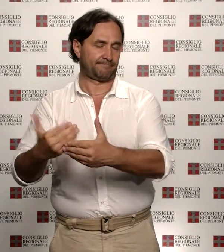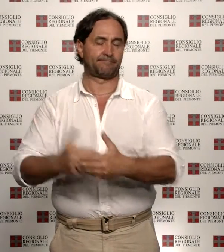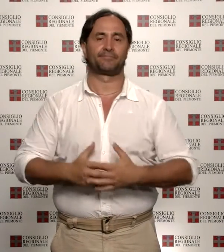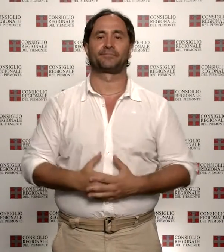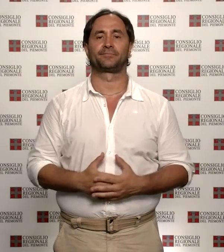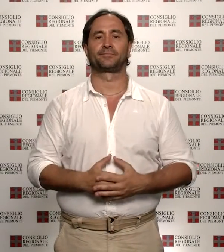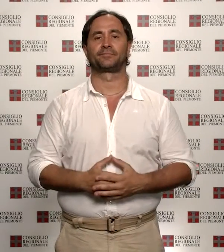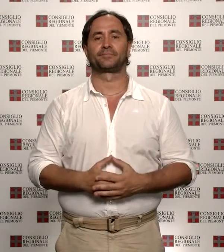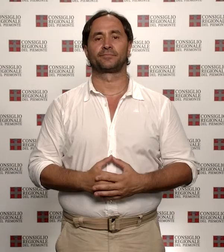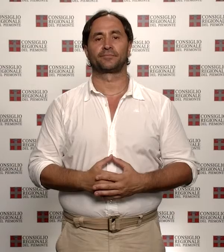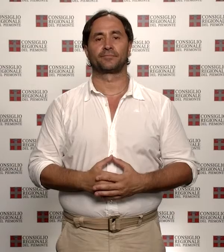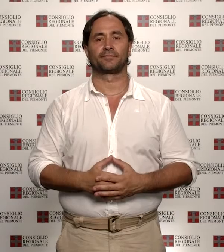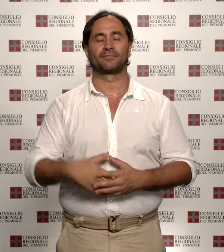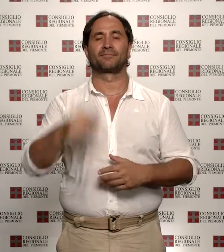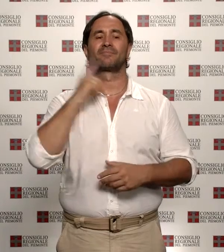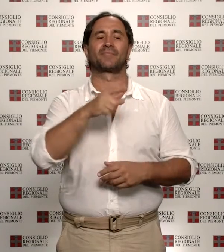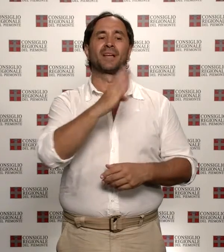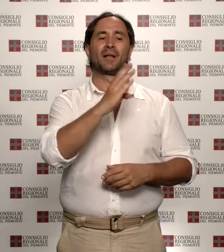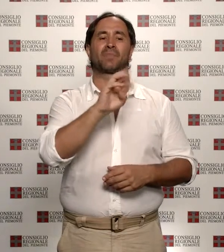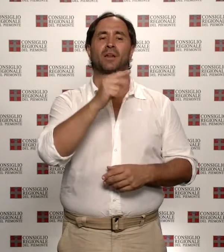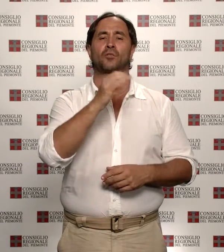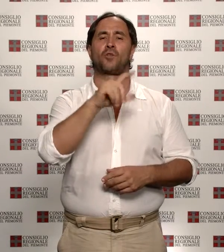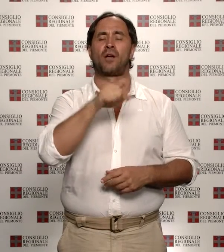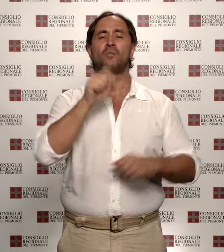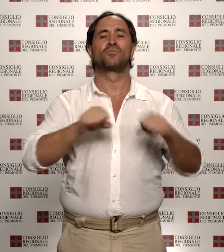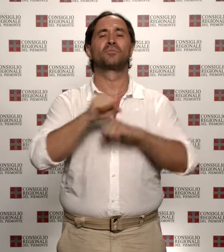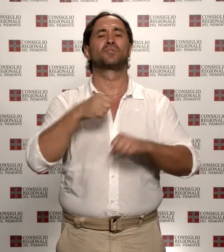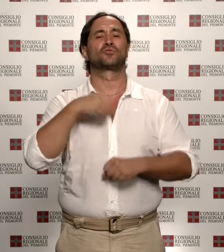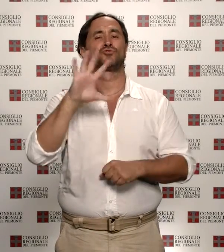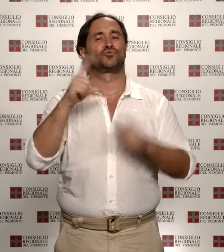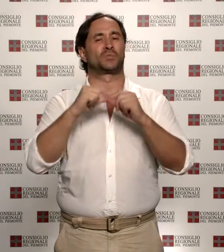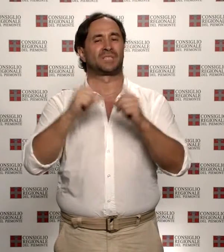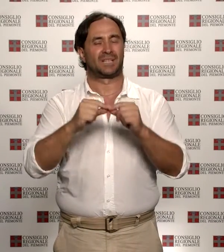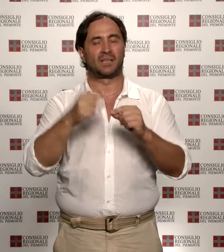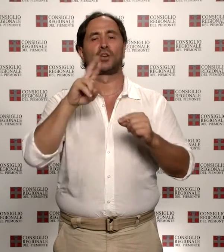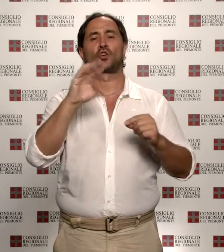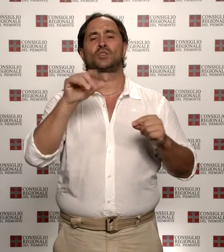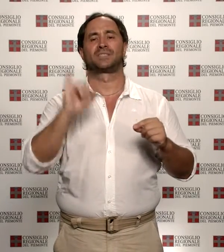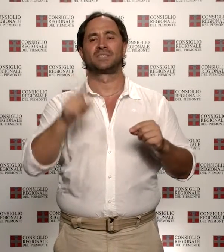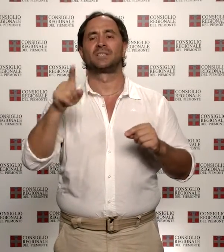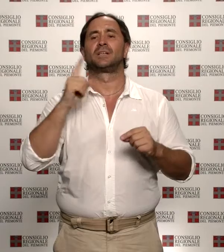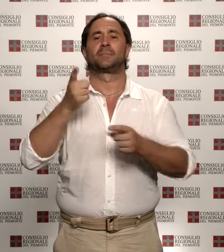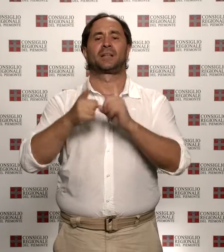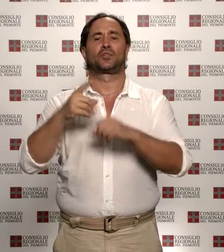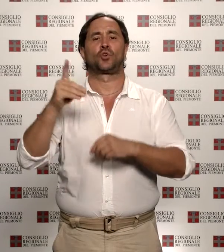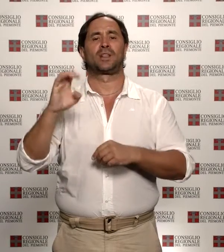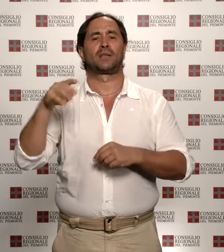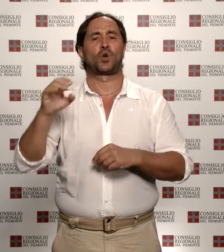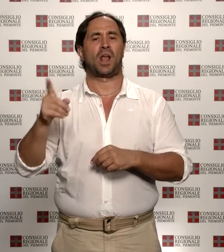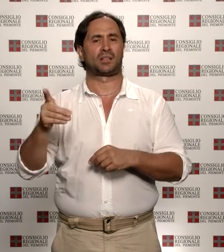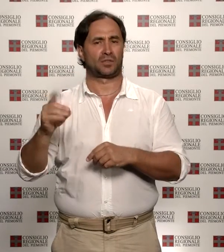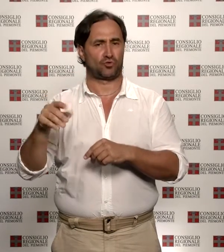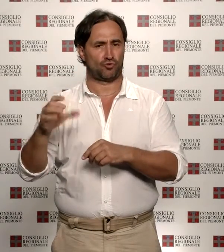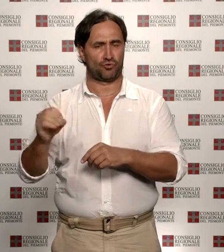Con l'elezione a presidente di Giorgio Bertolla, Movimento 5 Stelle, e a vice di Domenico Rossi, Partito Democratico, e Francesca Frediani,